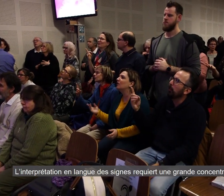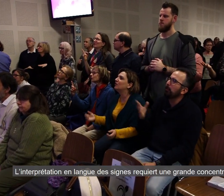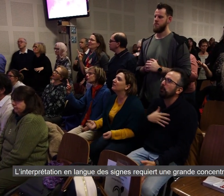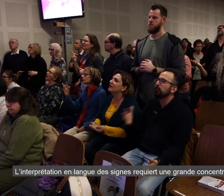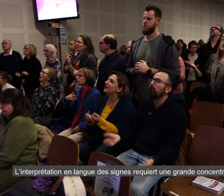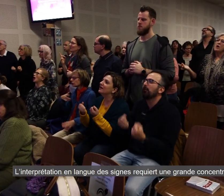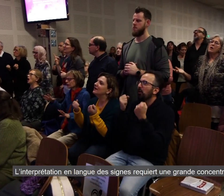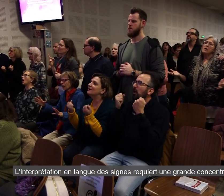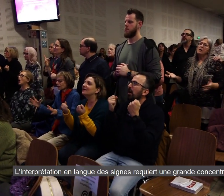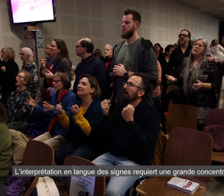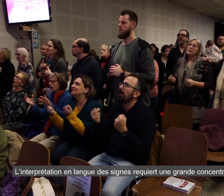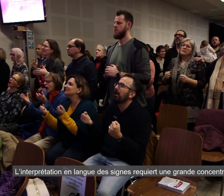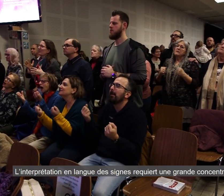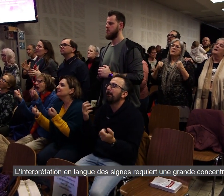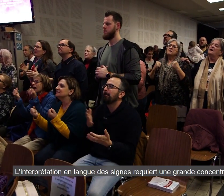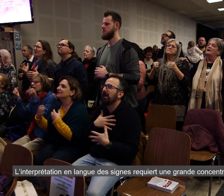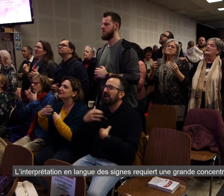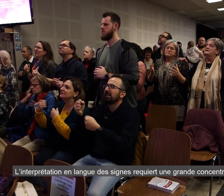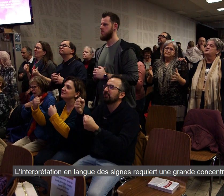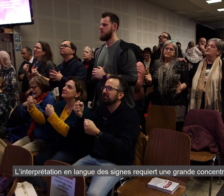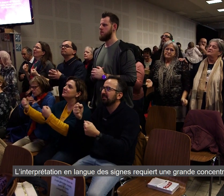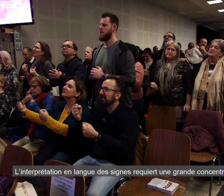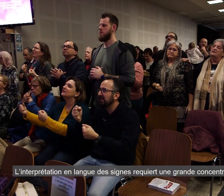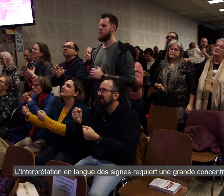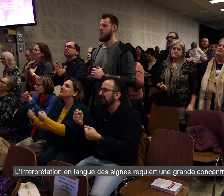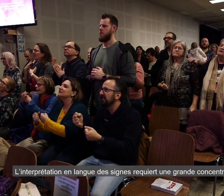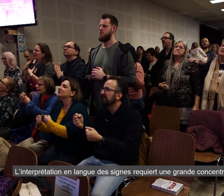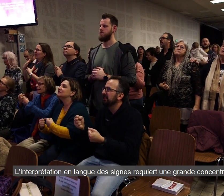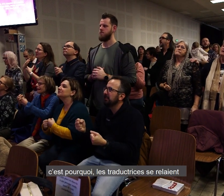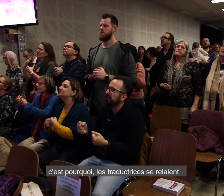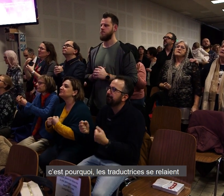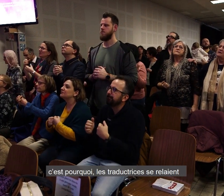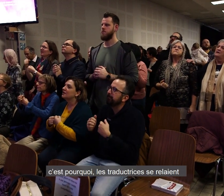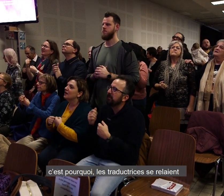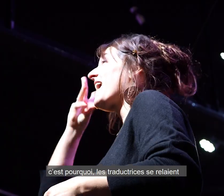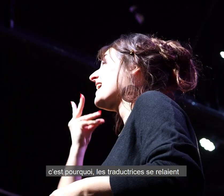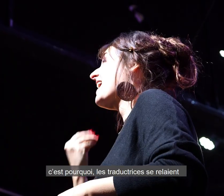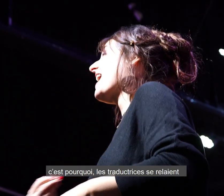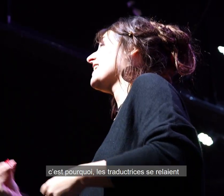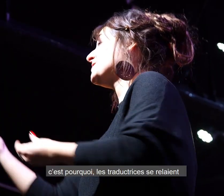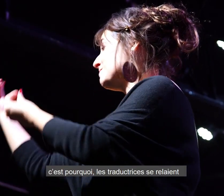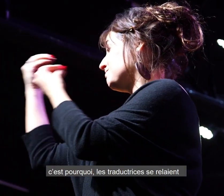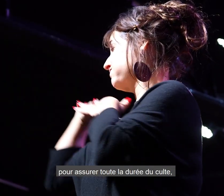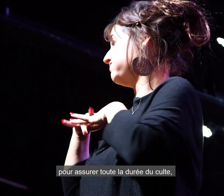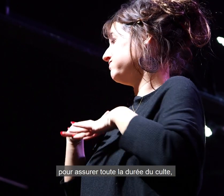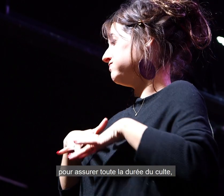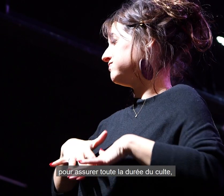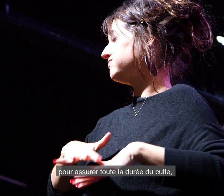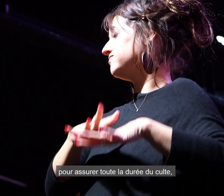L'interprétation en langue des signes requiert une grande concentration. C'est pourquoi les traductrices se relaient pour assurer toute la durée du